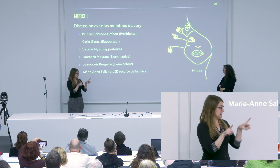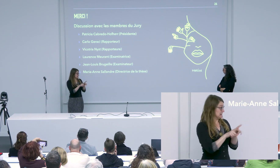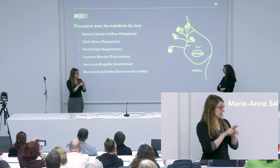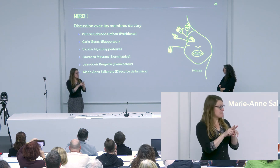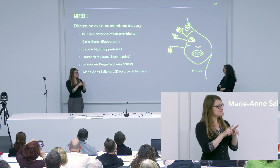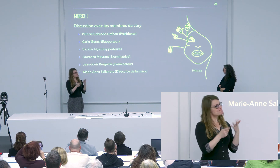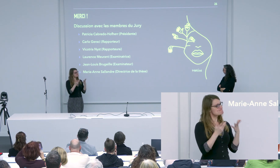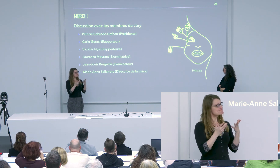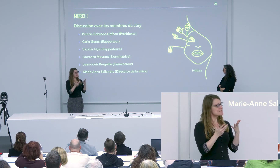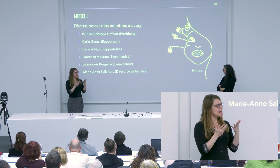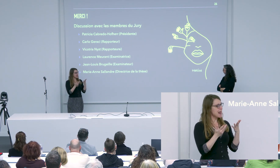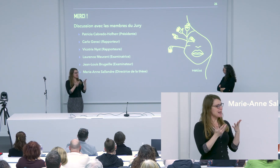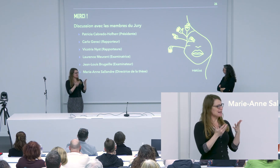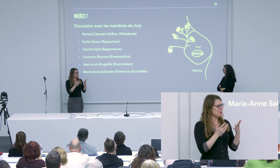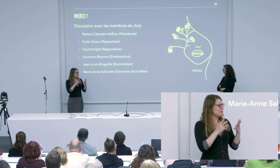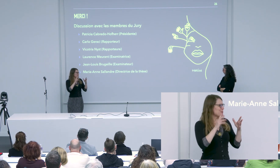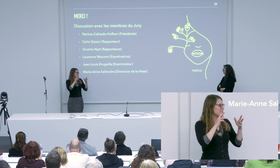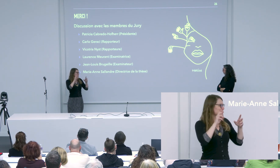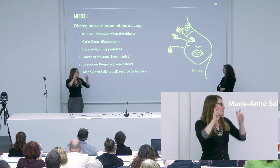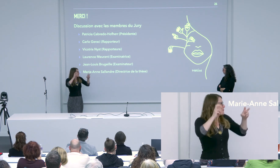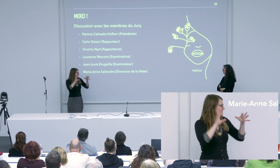Donc vraiment, ton sujet est un sujet très important